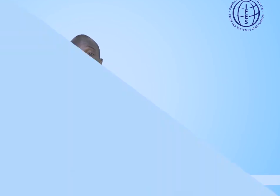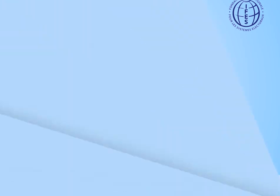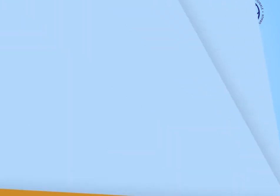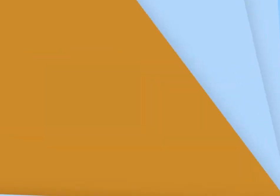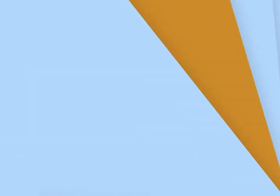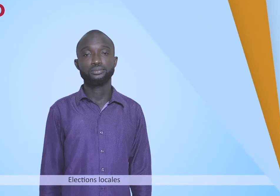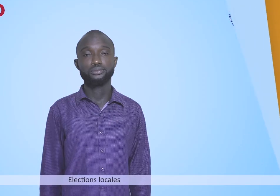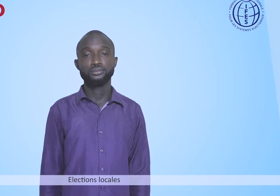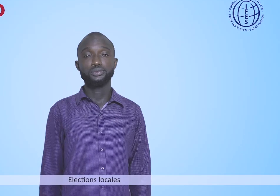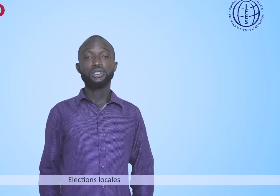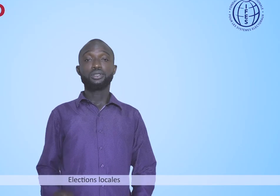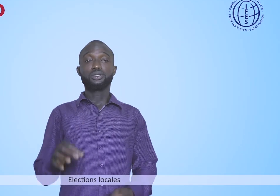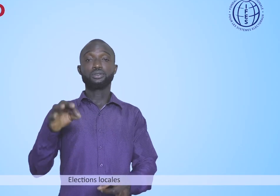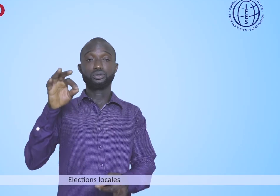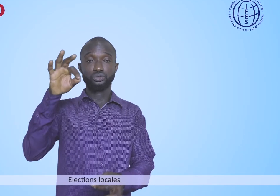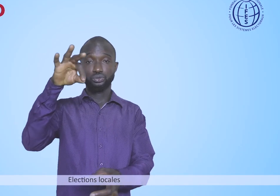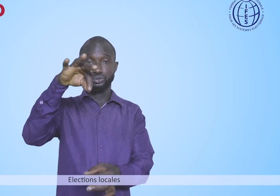Élections locales